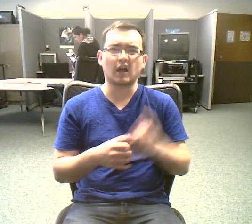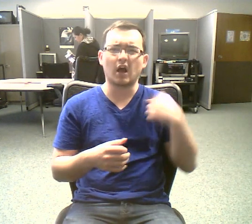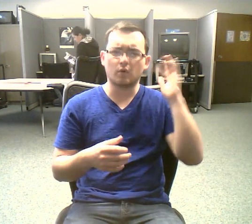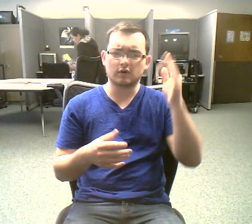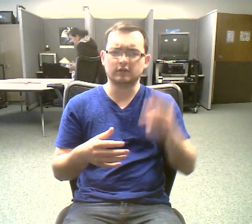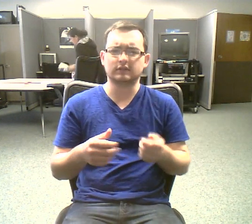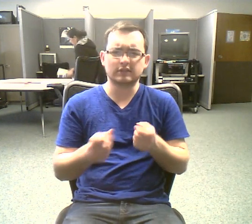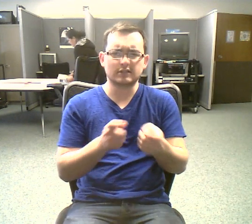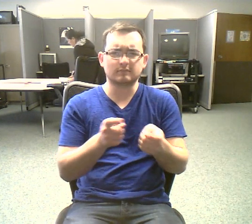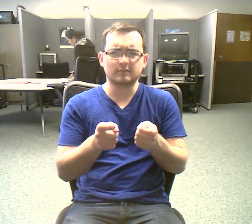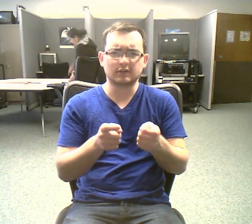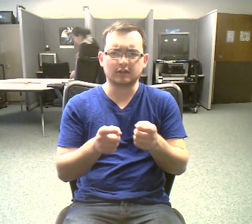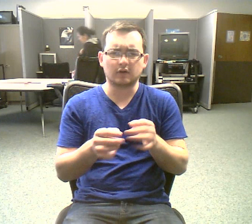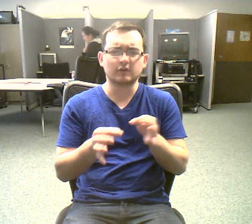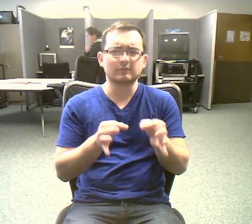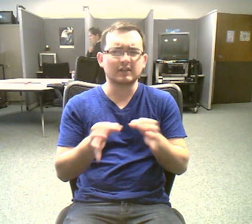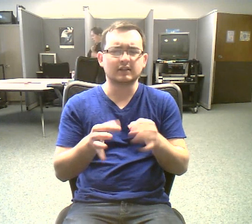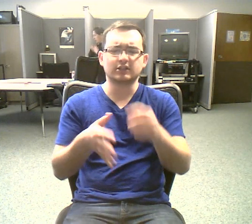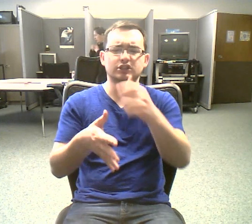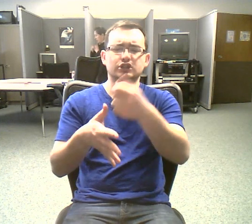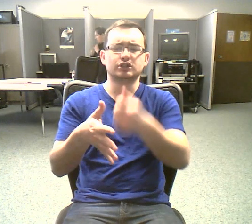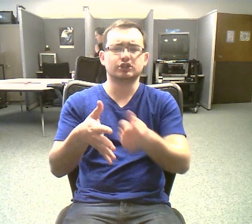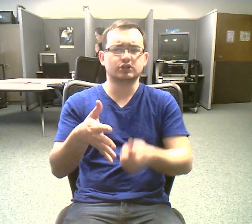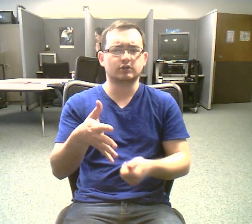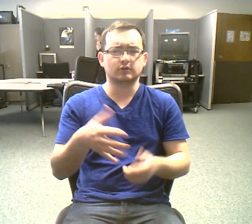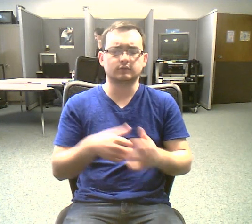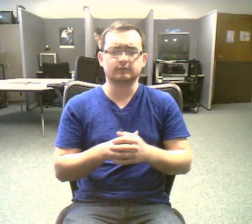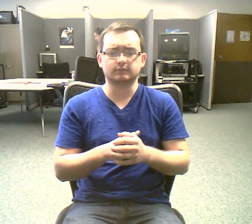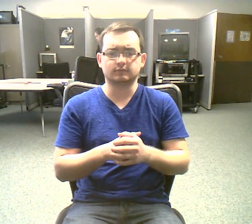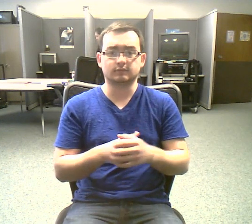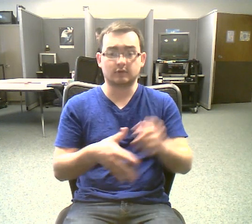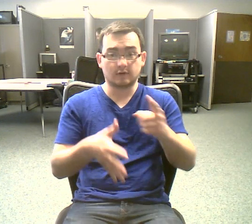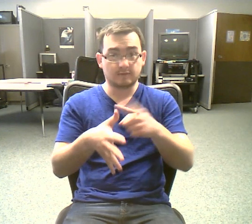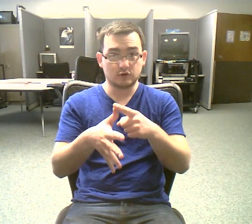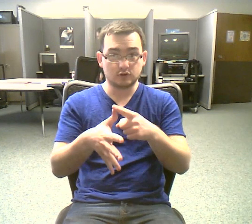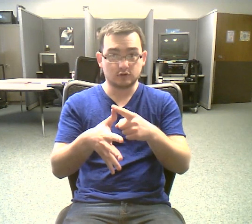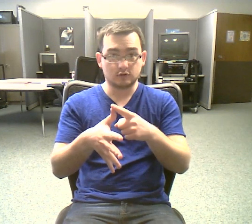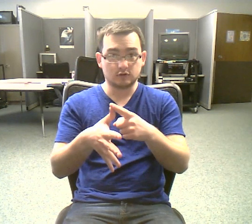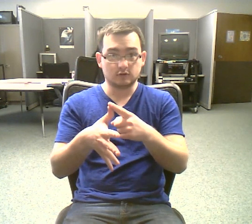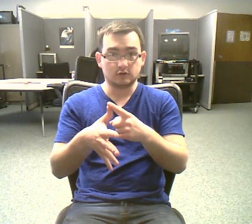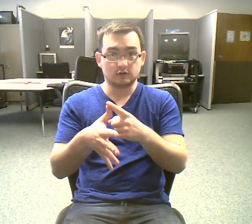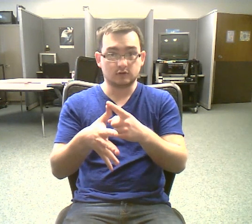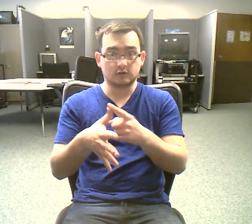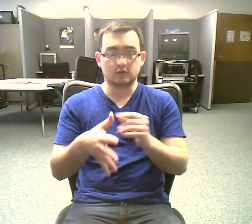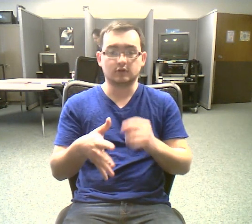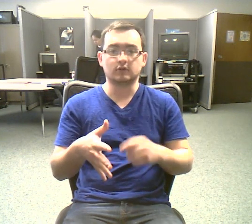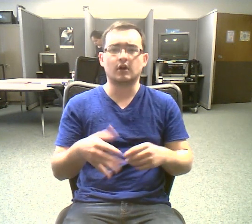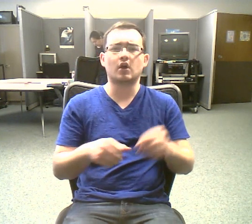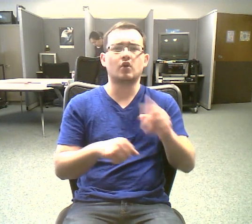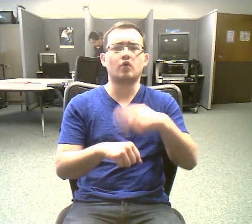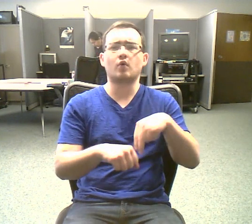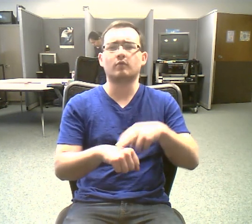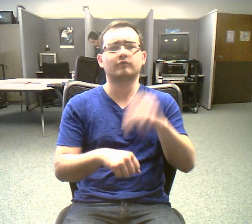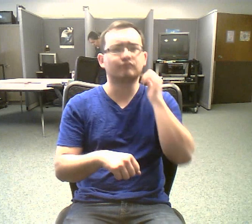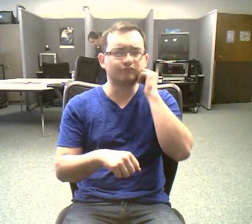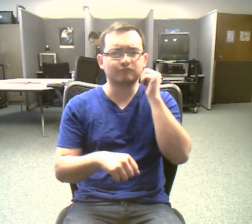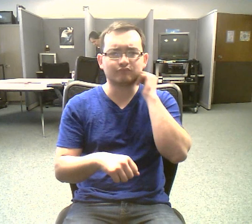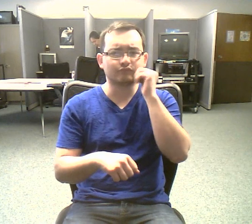each phase to you. The first phase, or interphase, this is the normal state of a cell. It's its resting state.